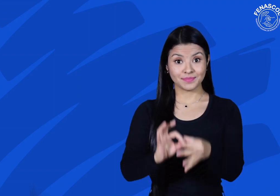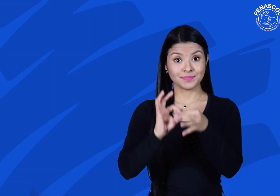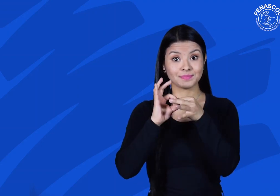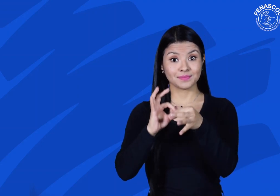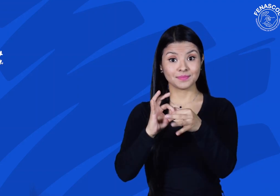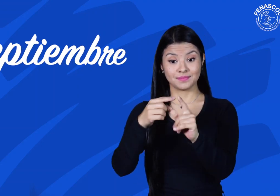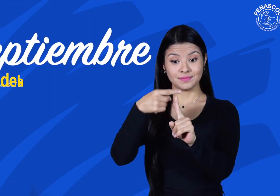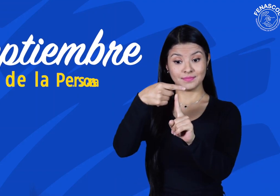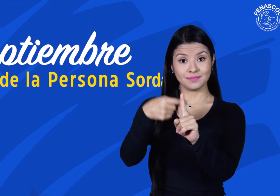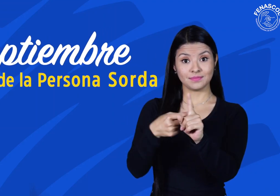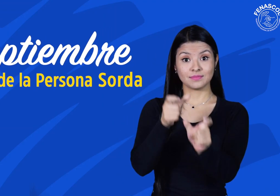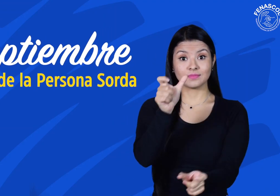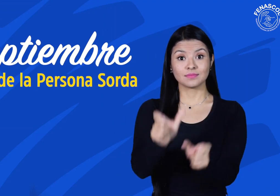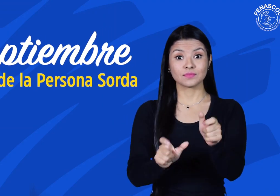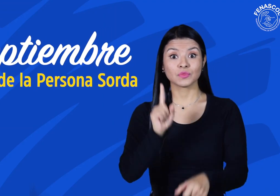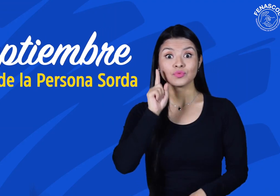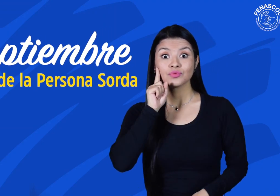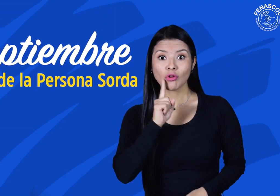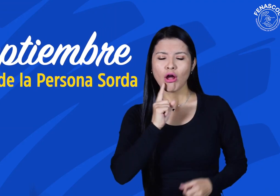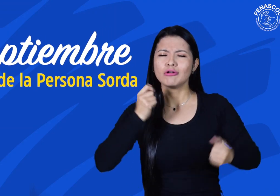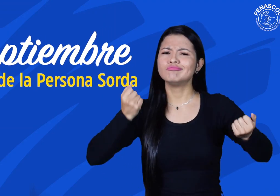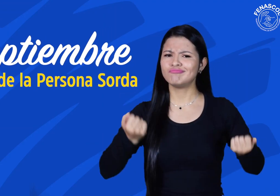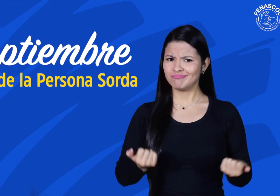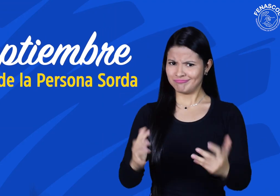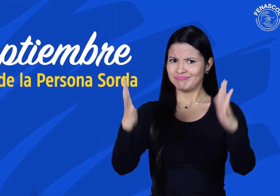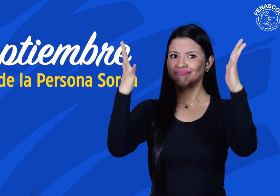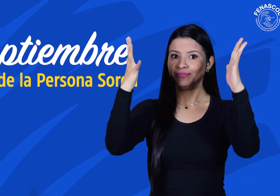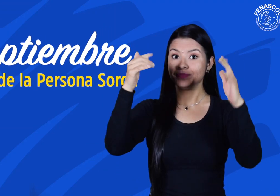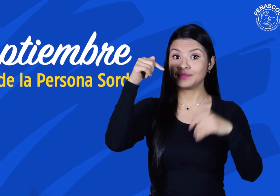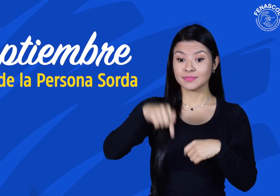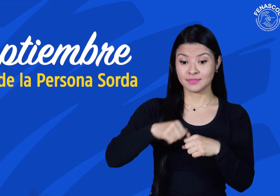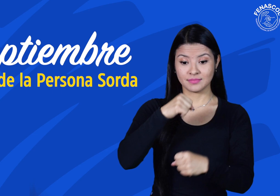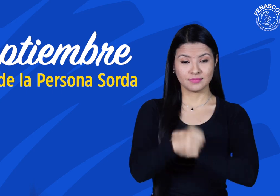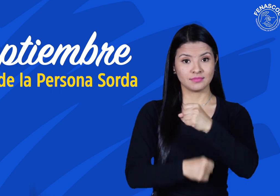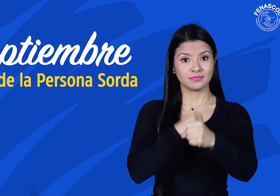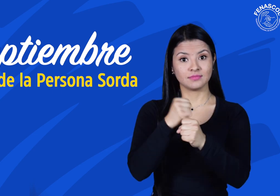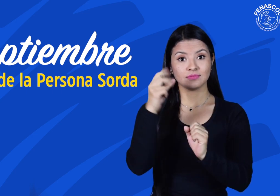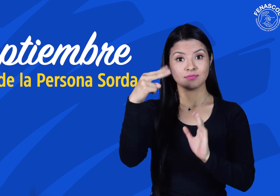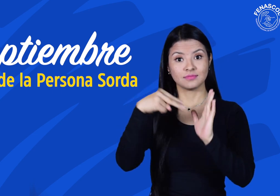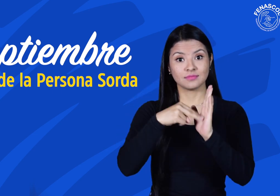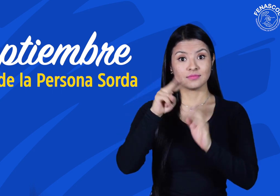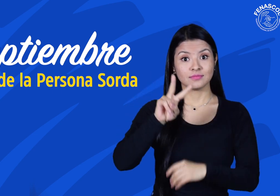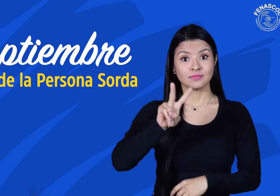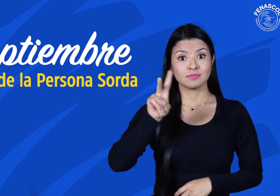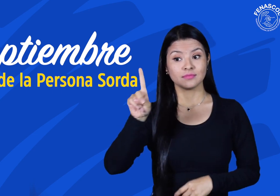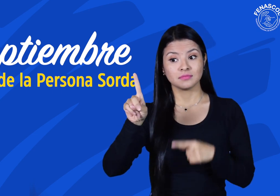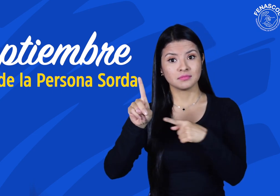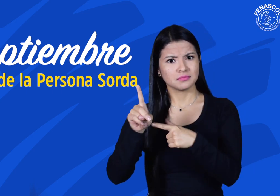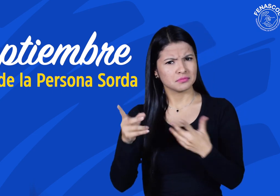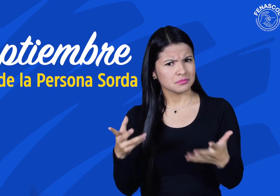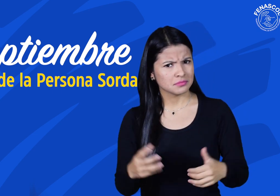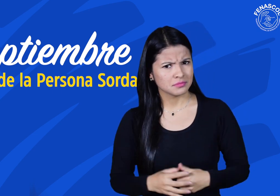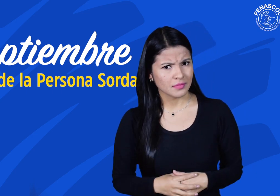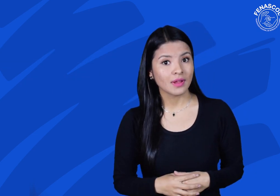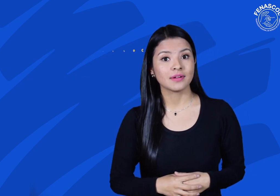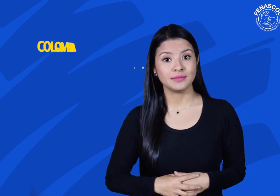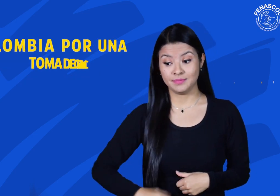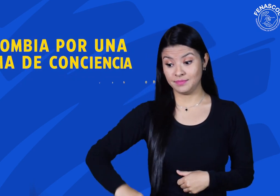En Fenascol celebramos el Mes de las Personas Sordas. Para este año, 2021, el eslogan es